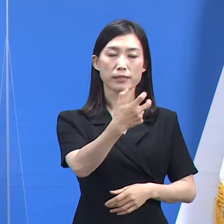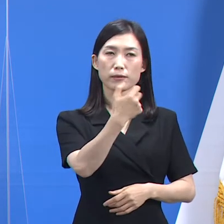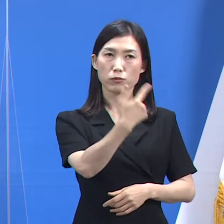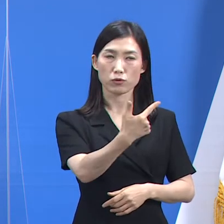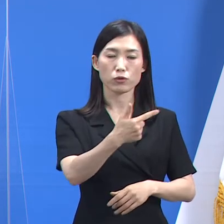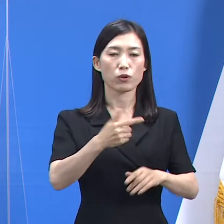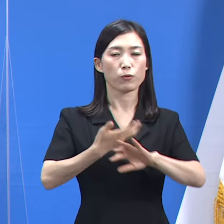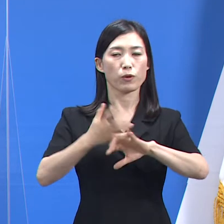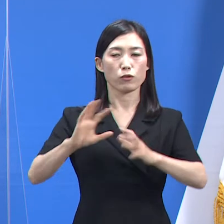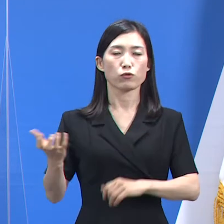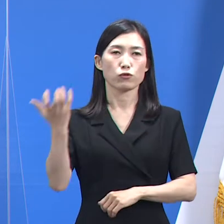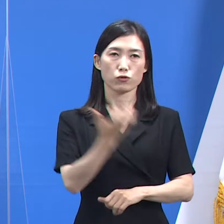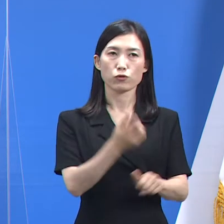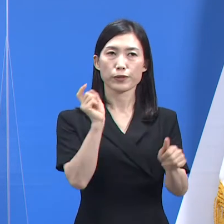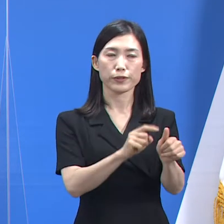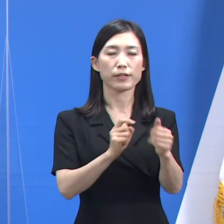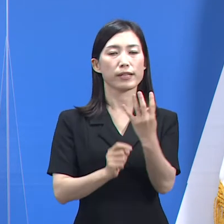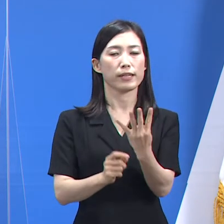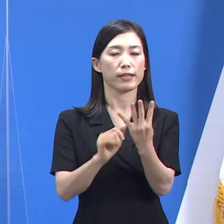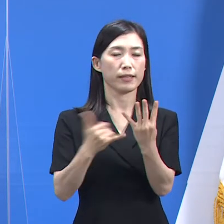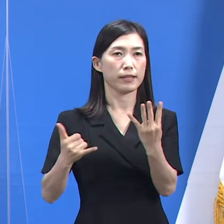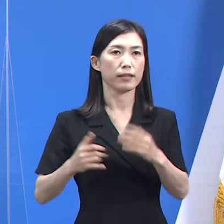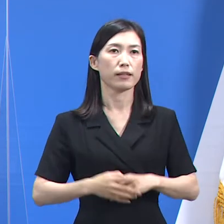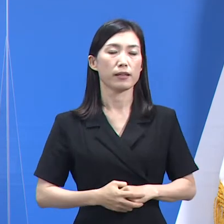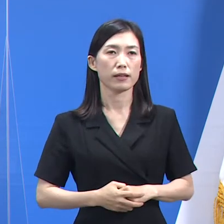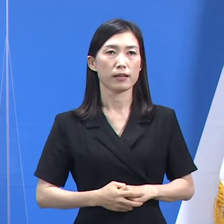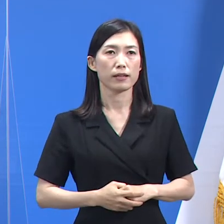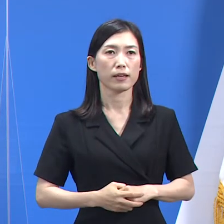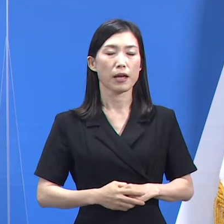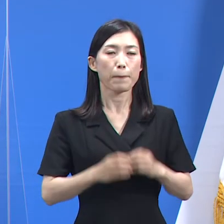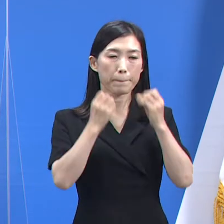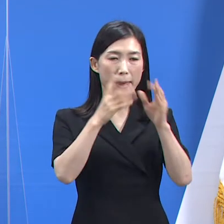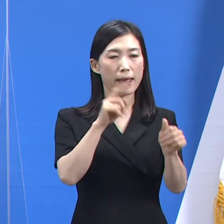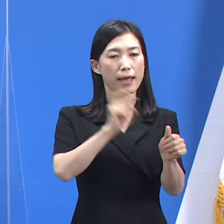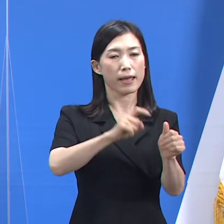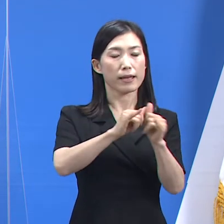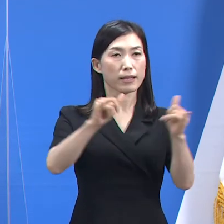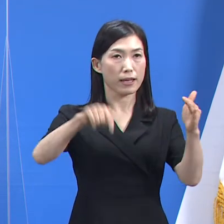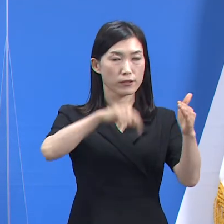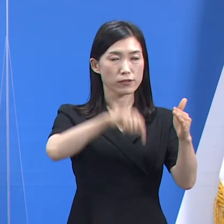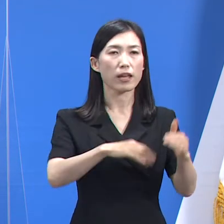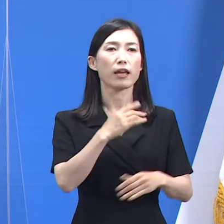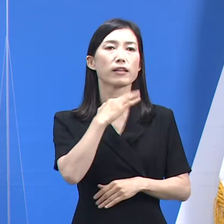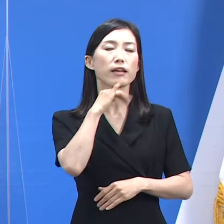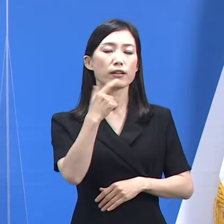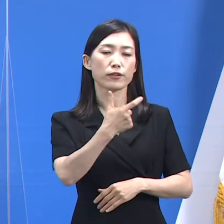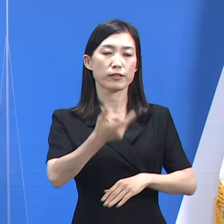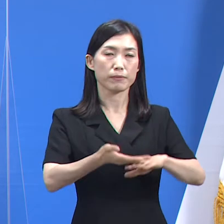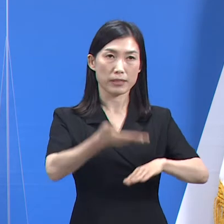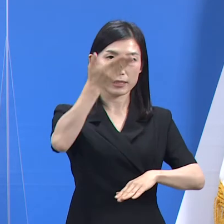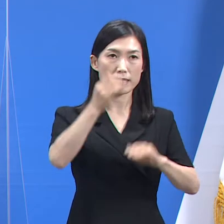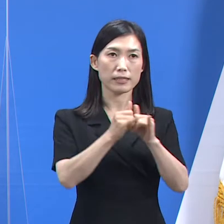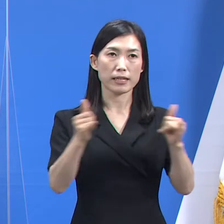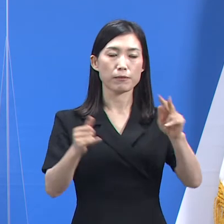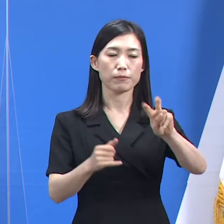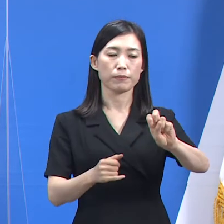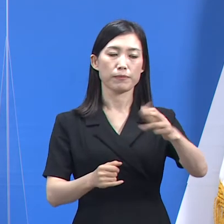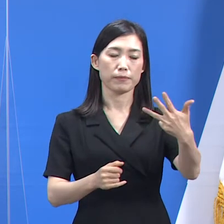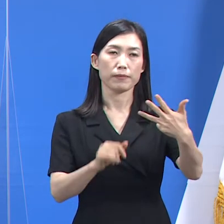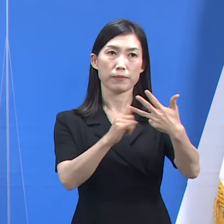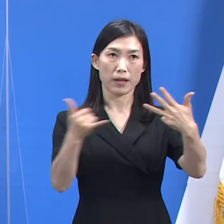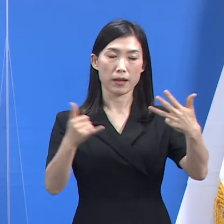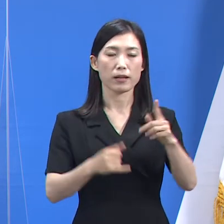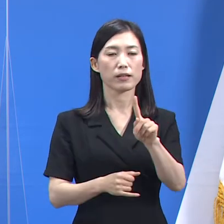해외 유입 관련 사례는 4명입니다. 신규 확진자 중 60세 이상 고령자는 28명으로